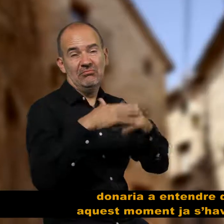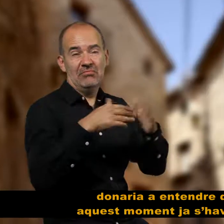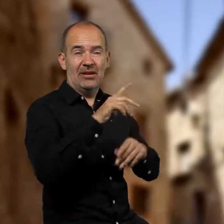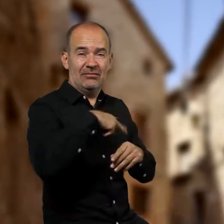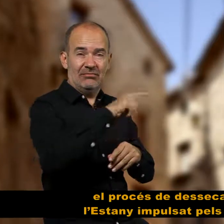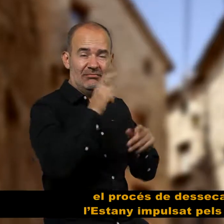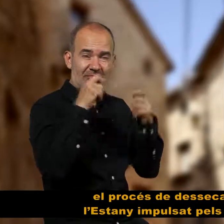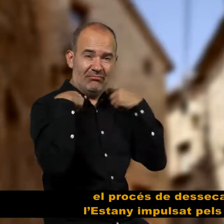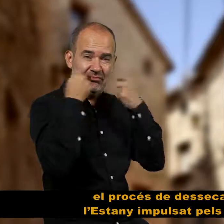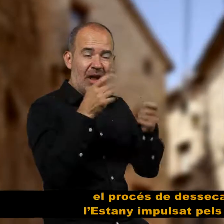Gràcies.